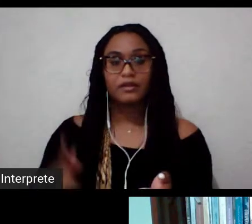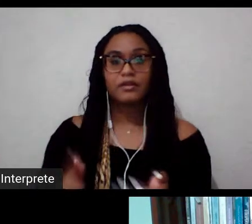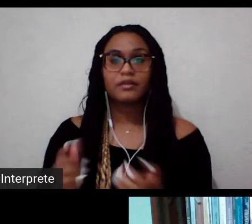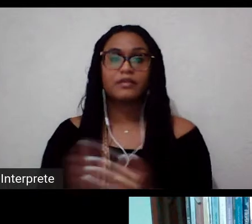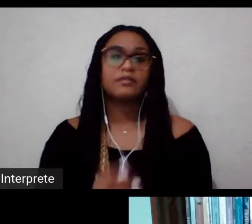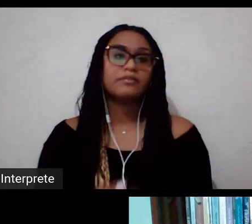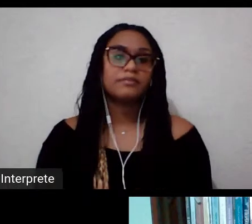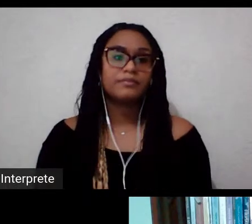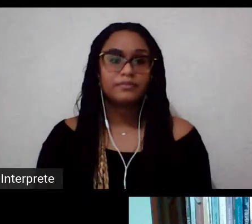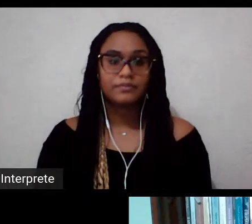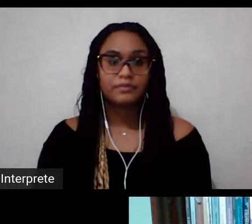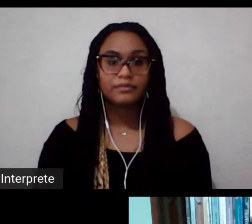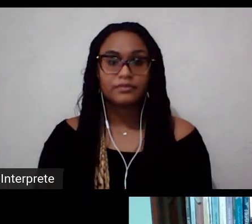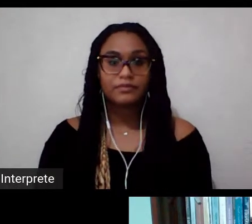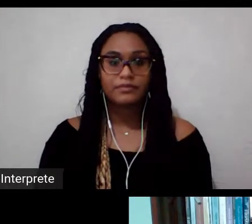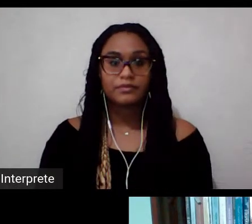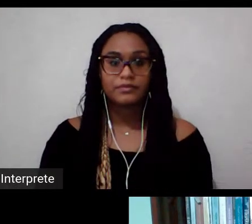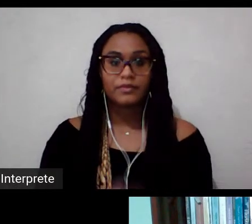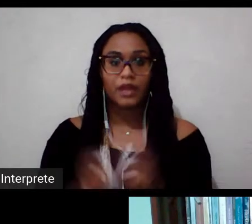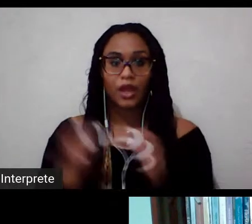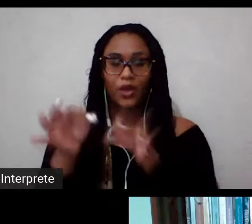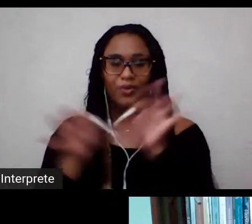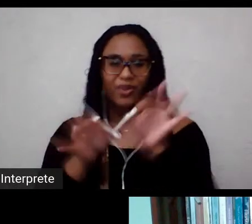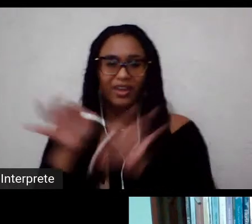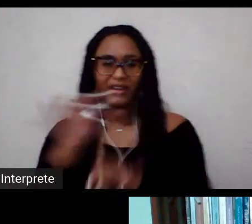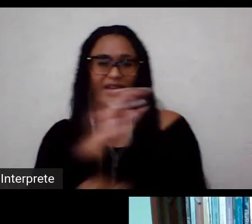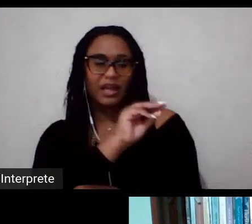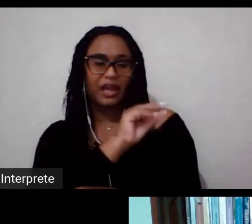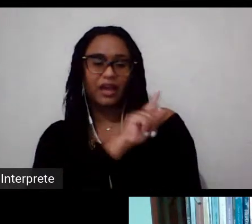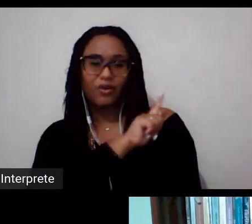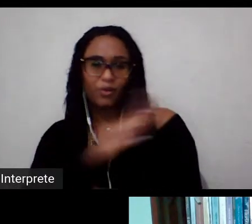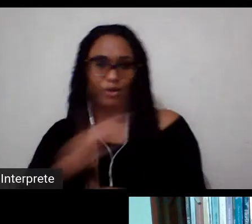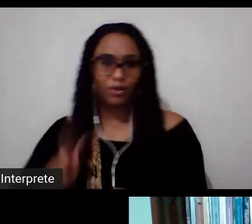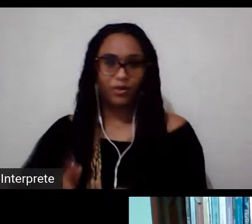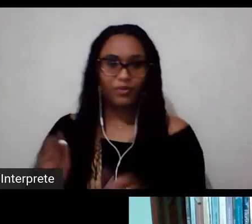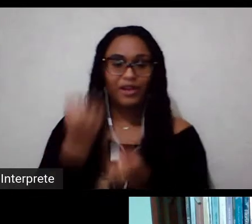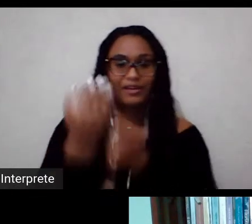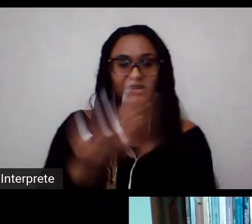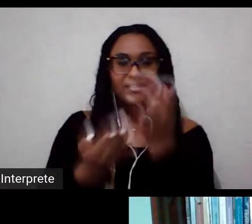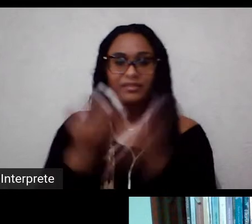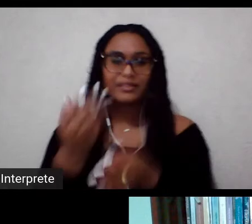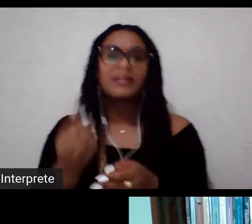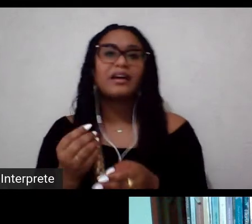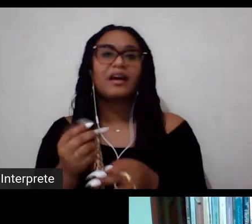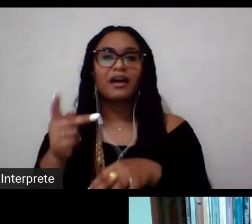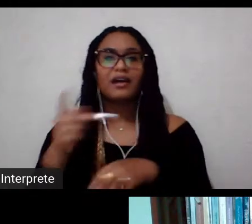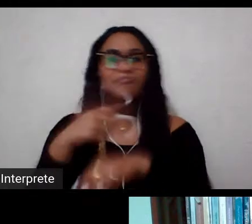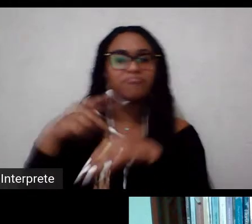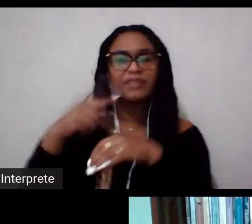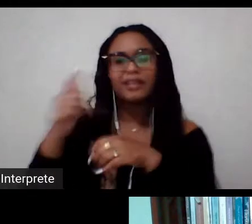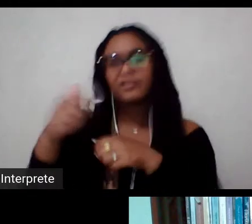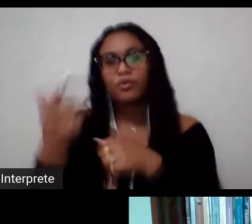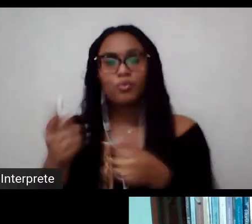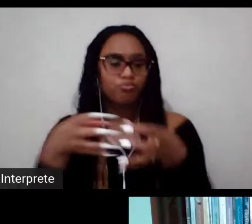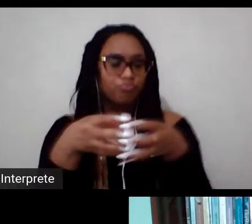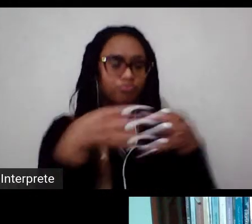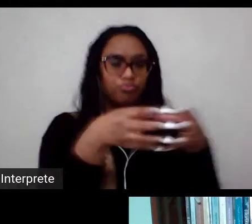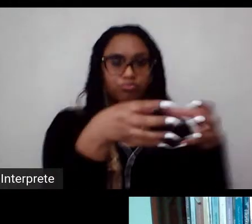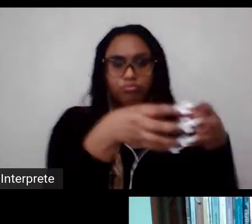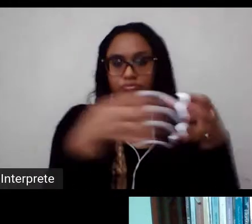Office, que é o Ministério Britânico para as Relações Exteriores e Desenvolvimento e também algumas organizações parceiras.